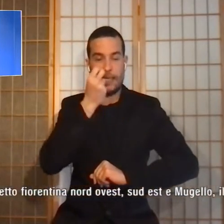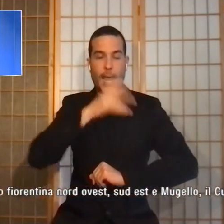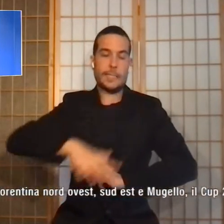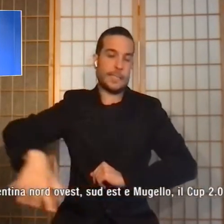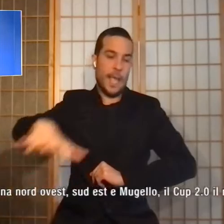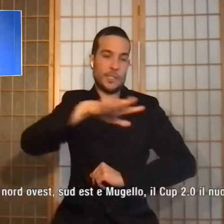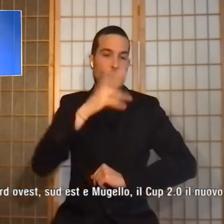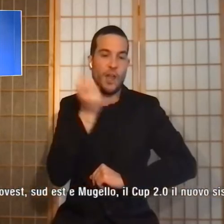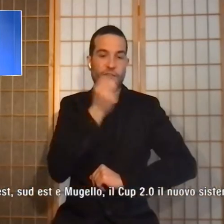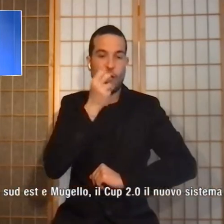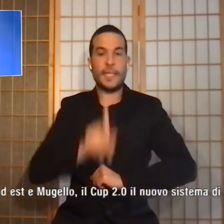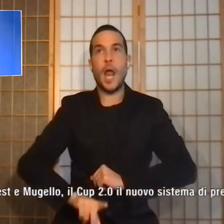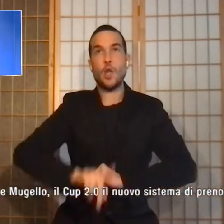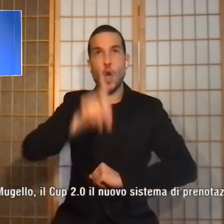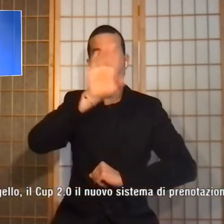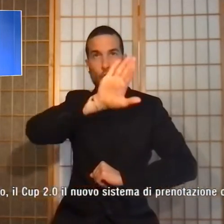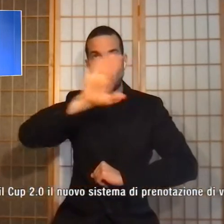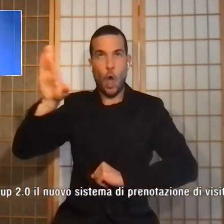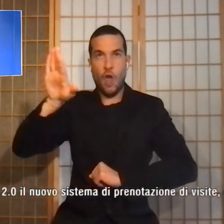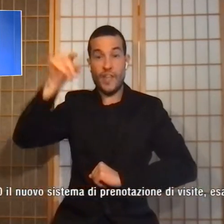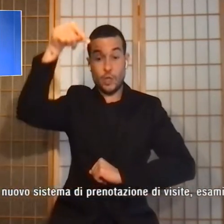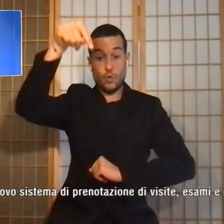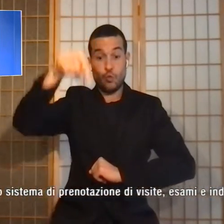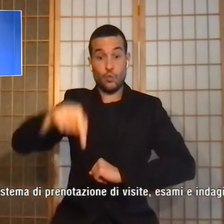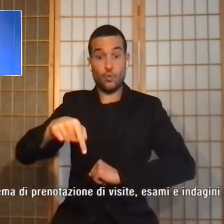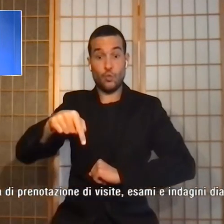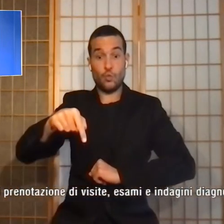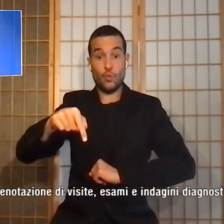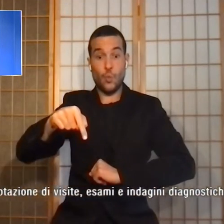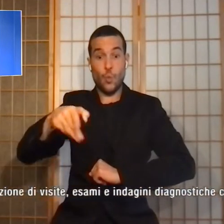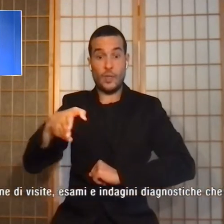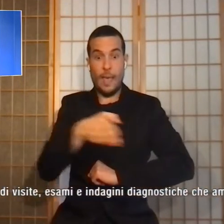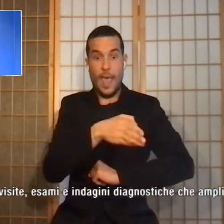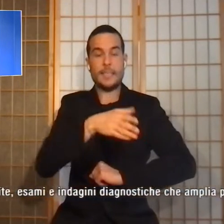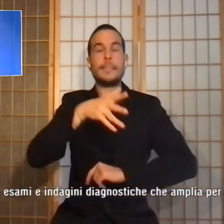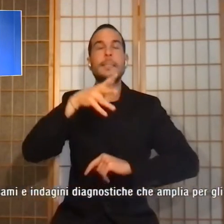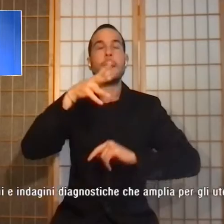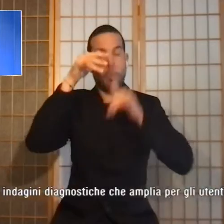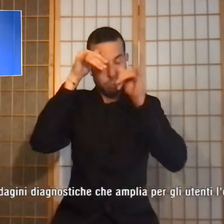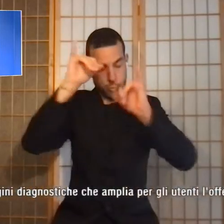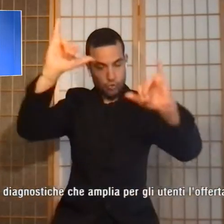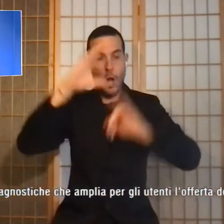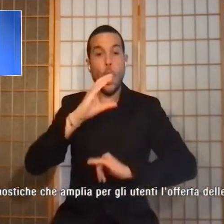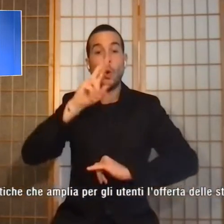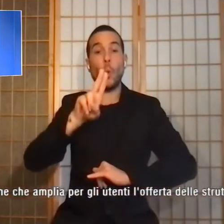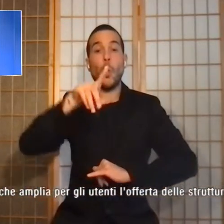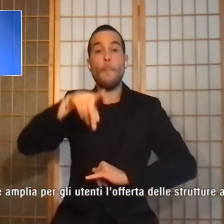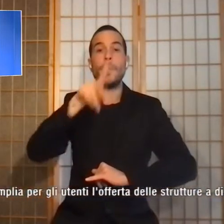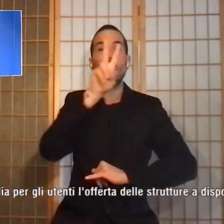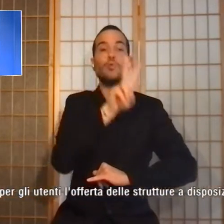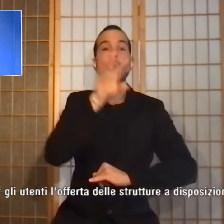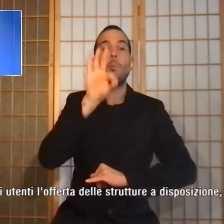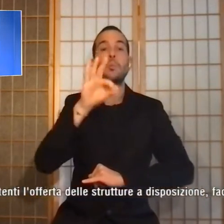Nord-Ovest, Sud-Est e Mugello il CUP 2.0,